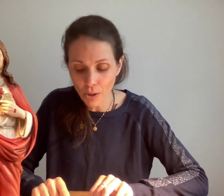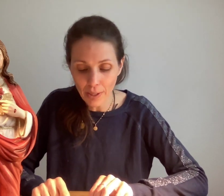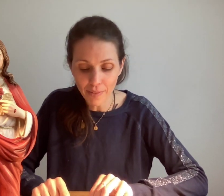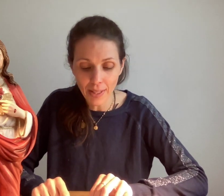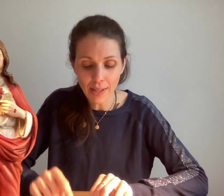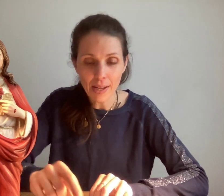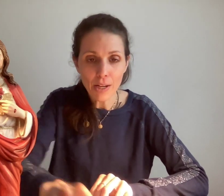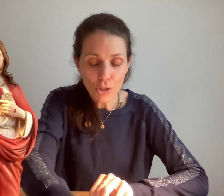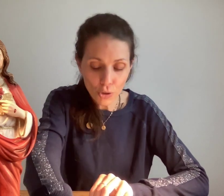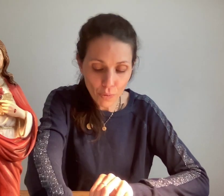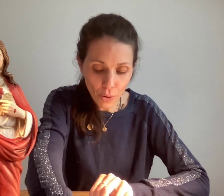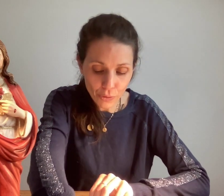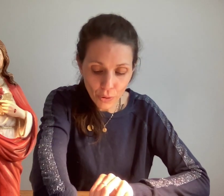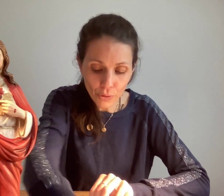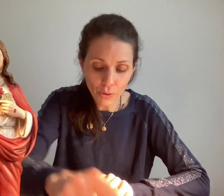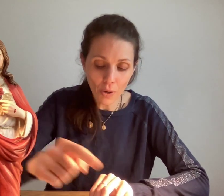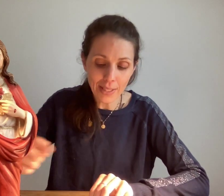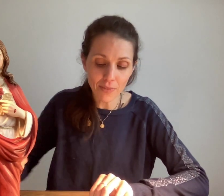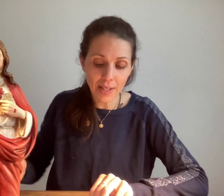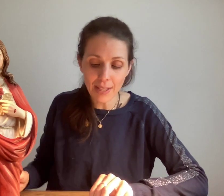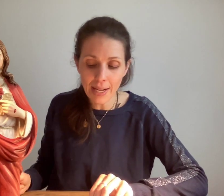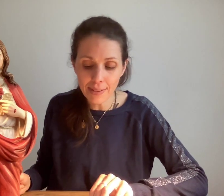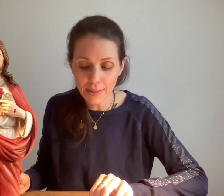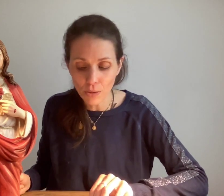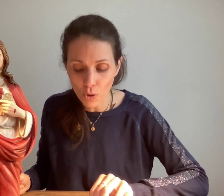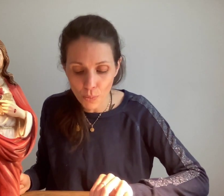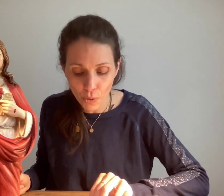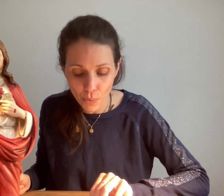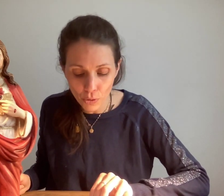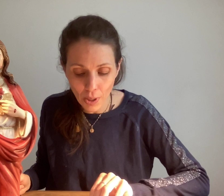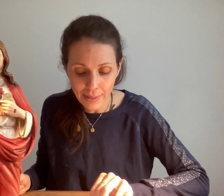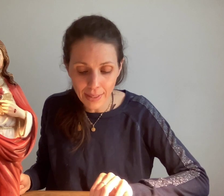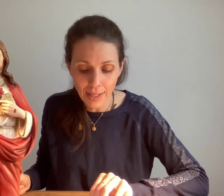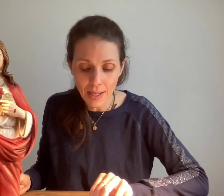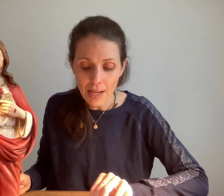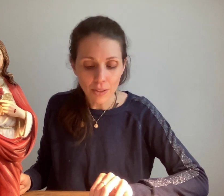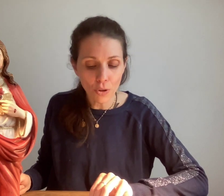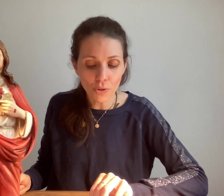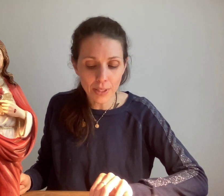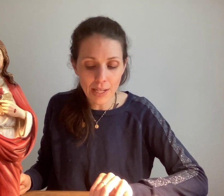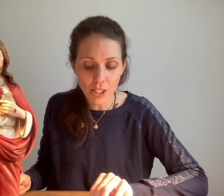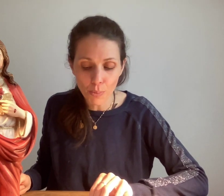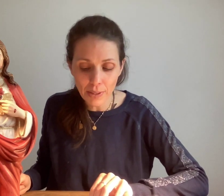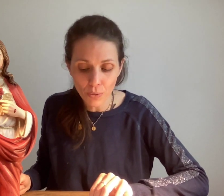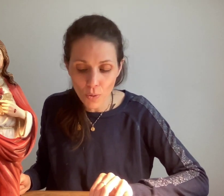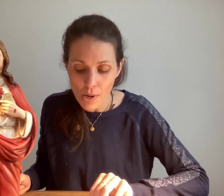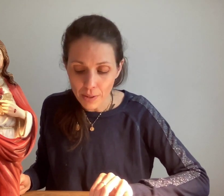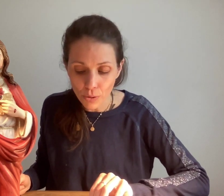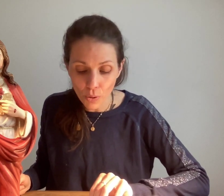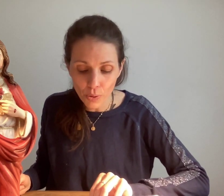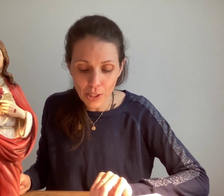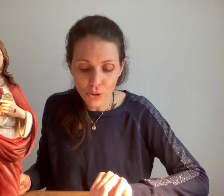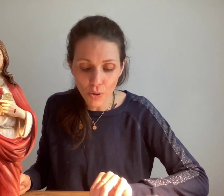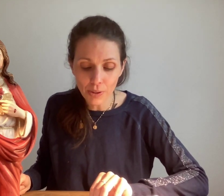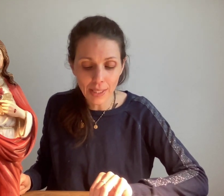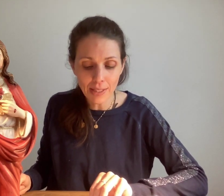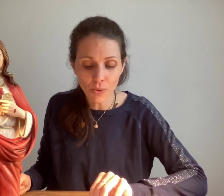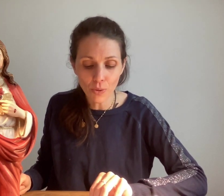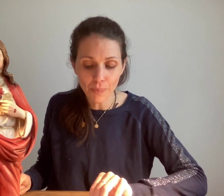glorifie. Je veux l'entendre dans les sphères célestes, dans le murmure de la terre, dans le sillage des poissons, dans l'eau qui chante et gazouille,